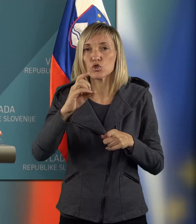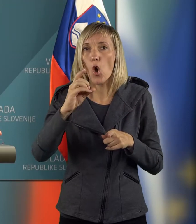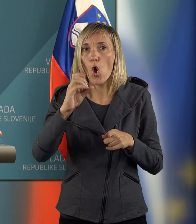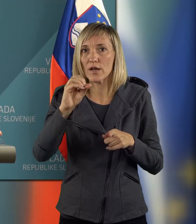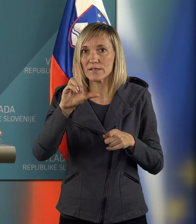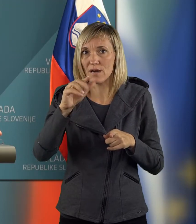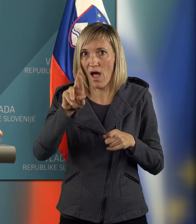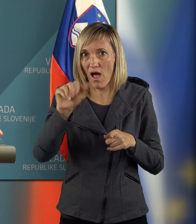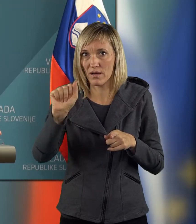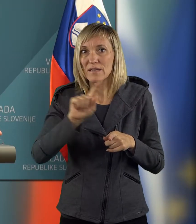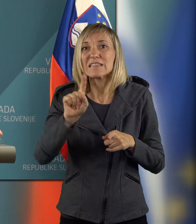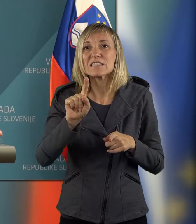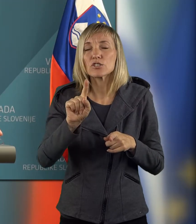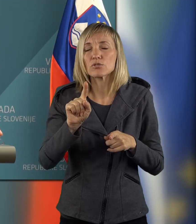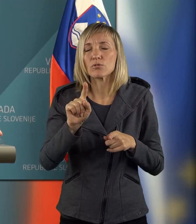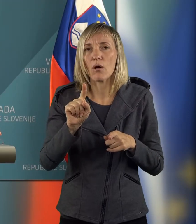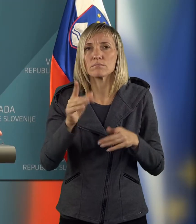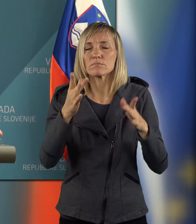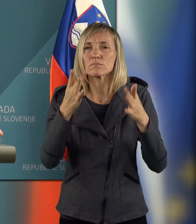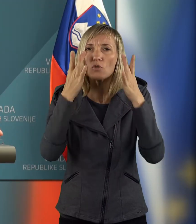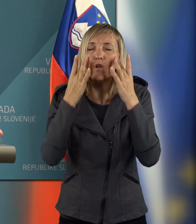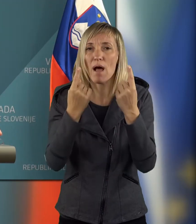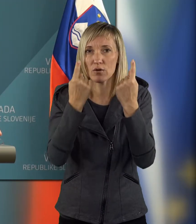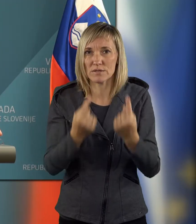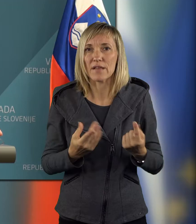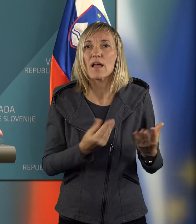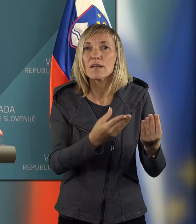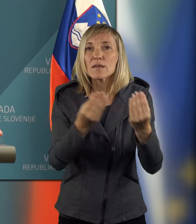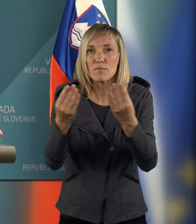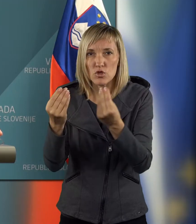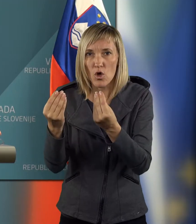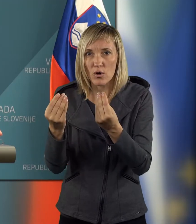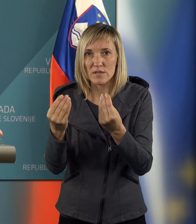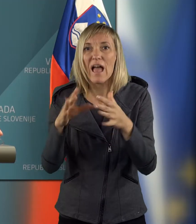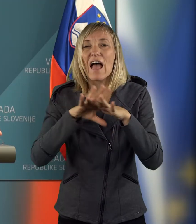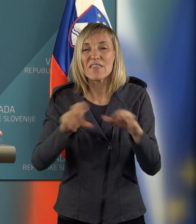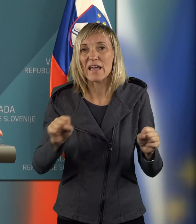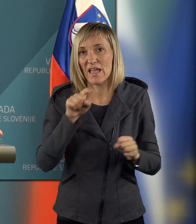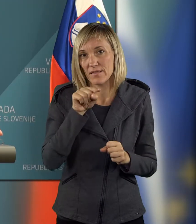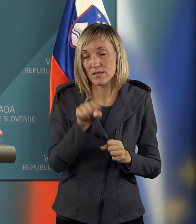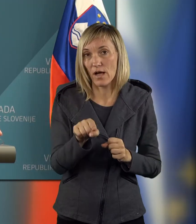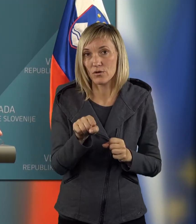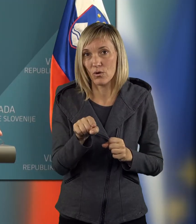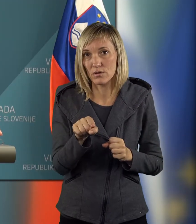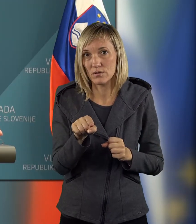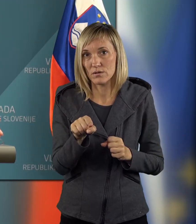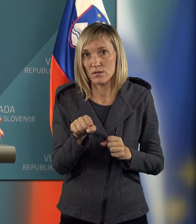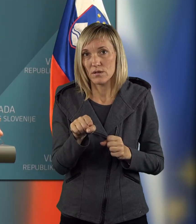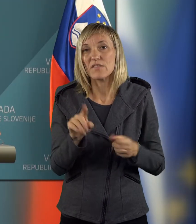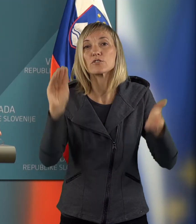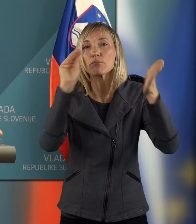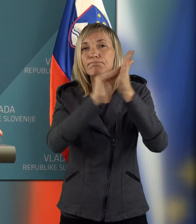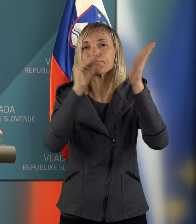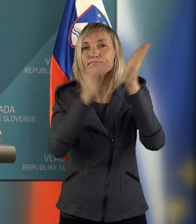nerealni. In mnogi tudi narejeni tako in so gorej